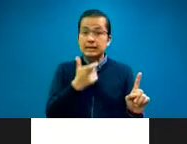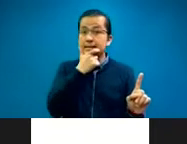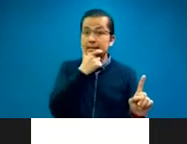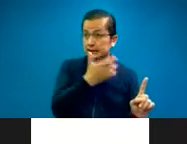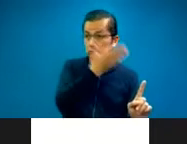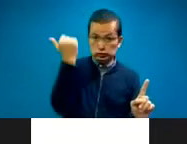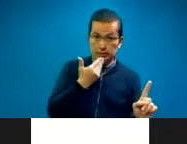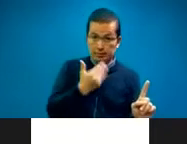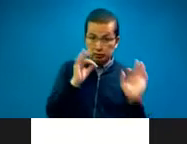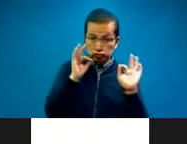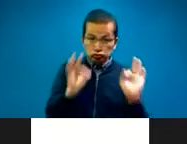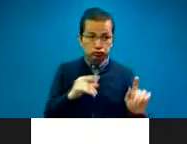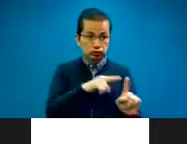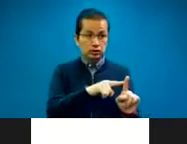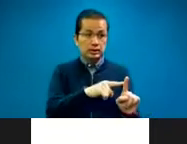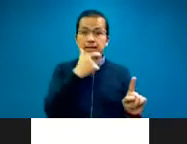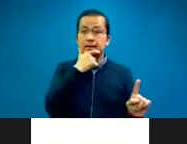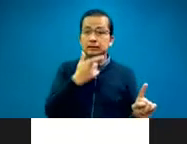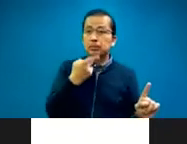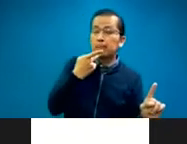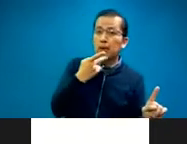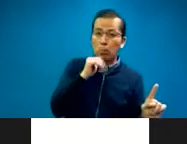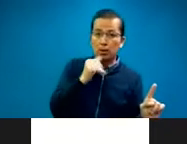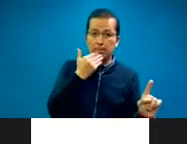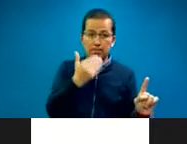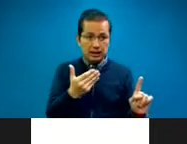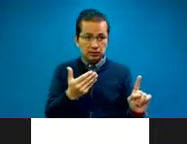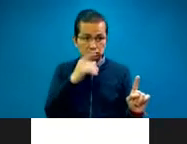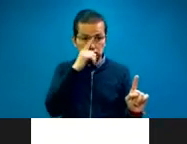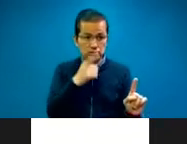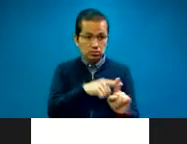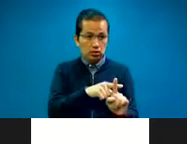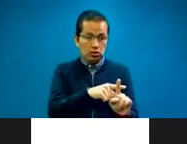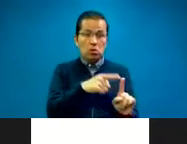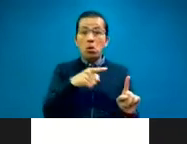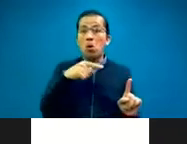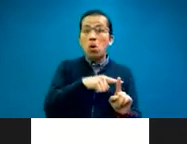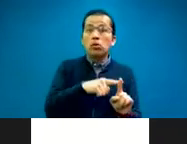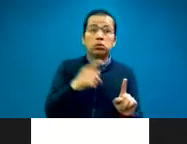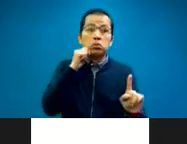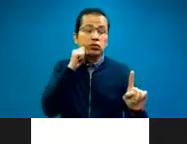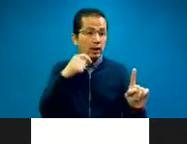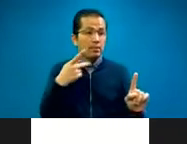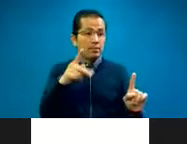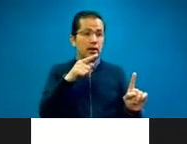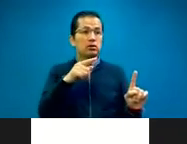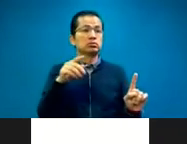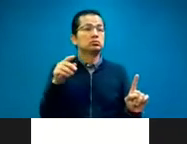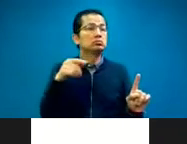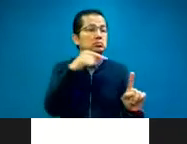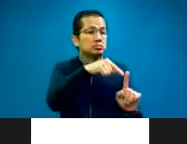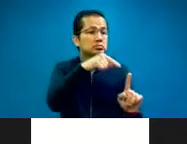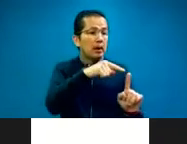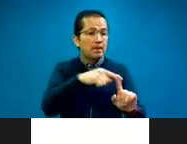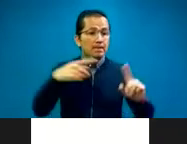de una forma en que, en que no tenga ningún problema para entender o darse a entender. Entonces esta persona